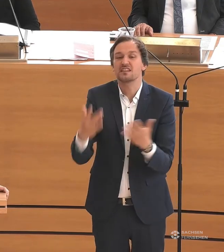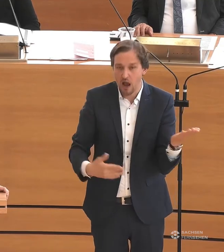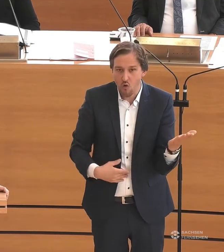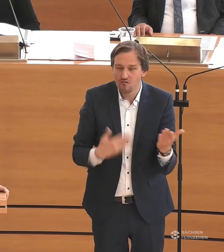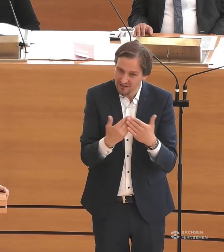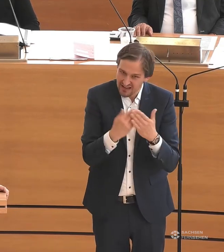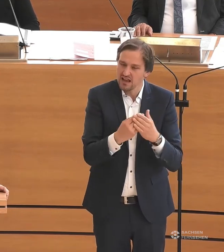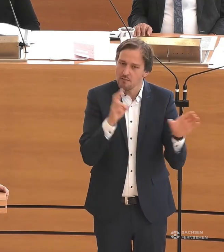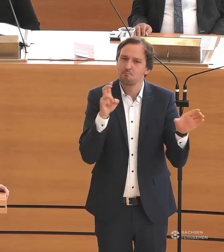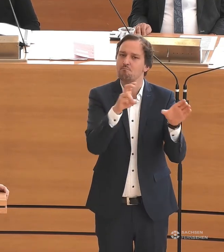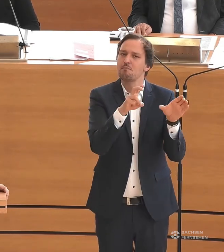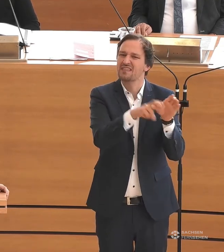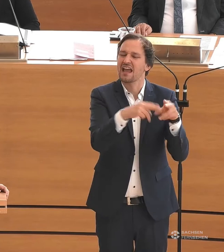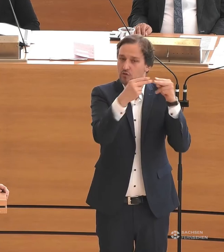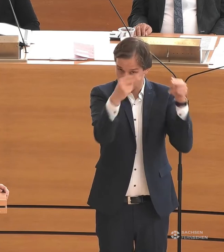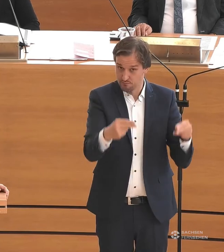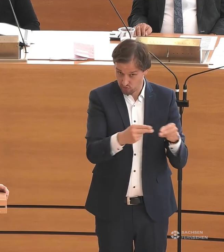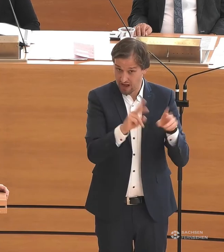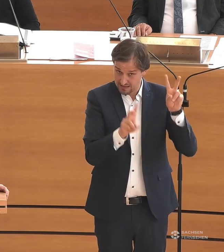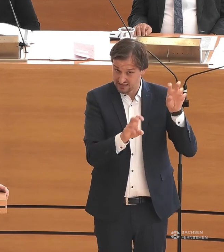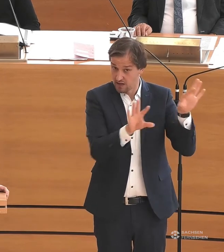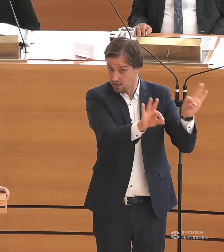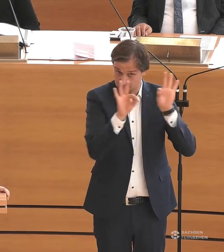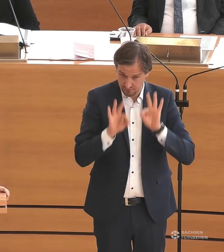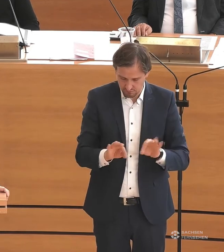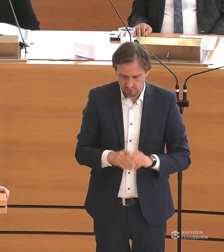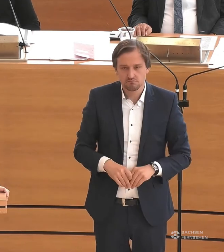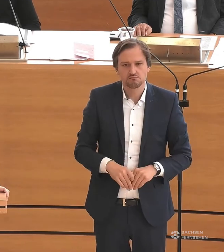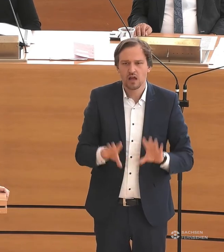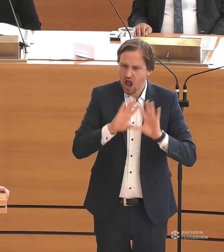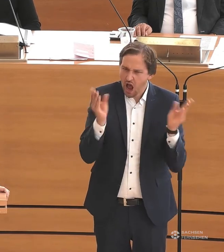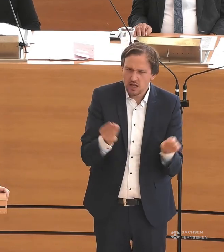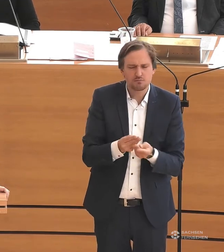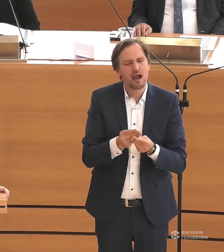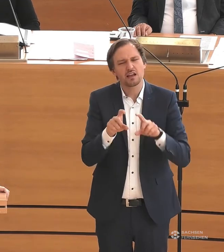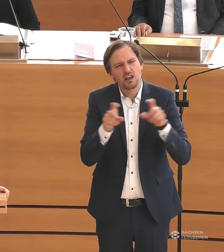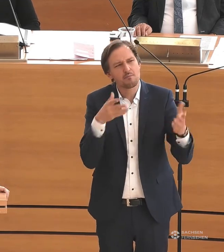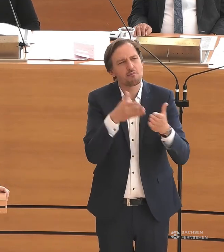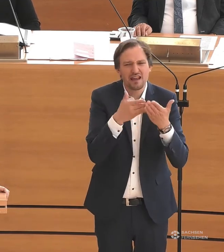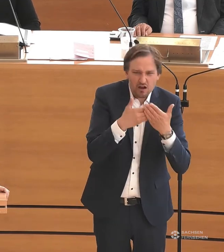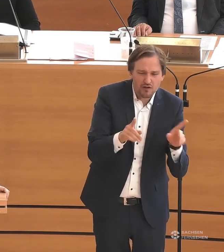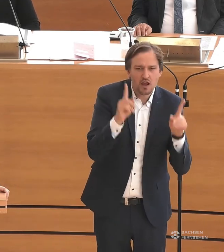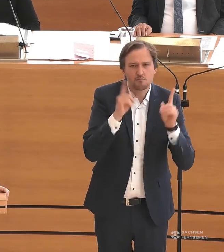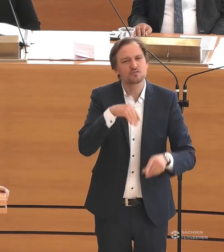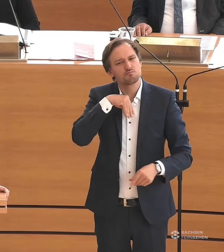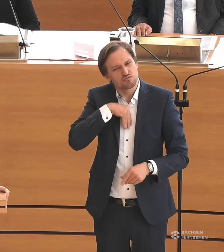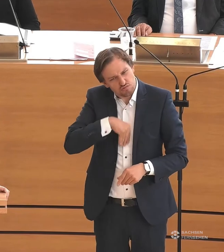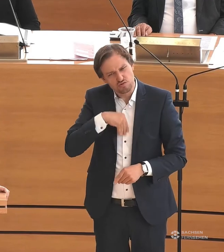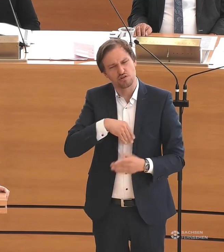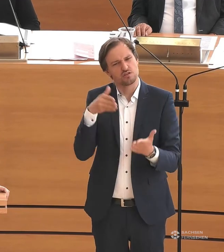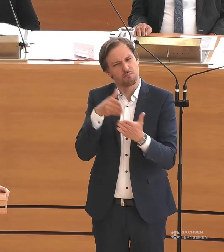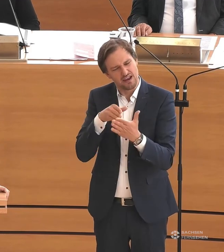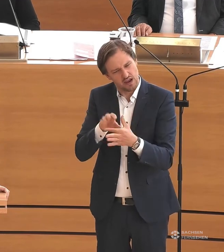Beteiligungsportal, das wie folgt lautet. Generell könnte man beim Thema Barrierefreiheit auch mal an psychische Barrieren denken.